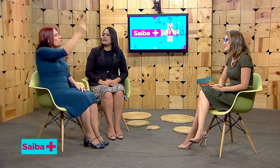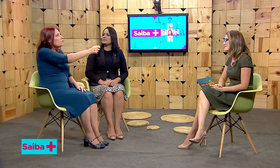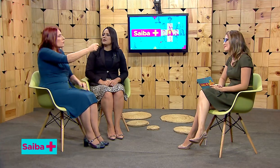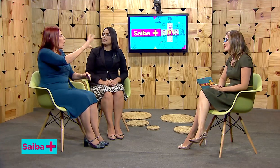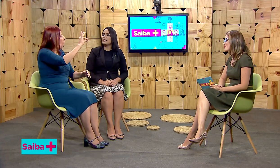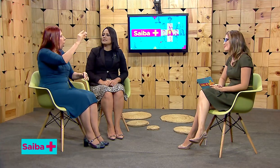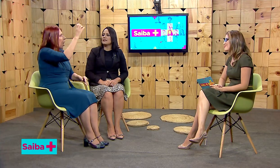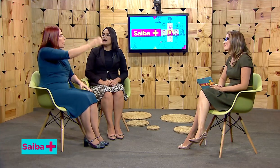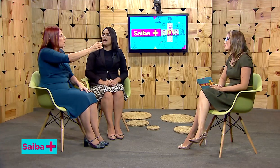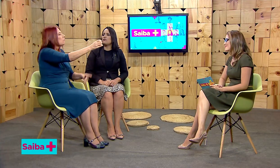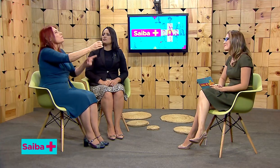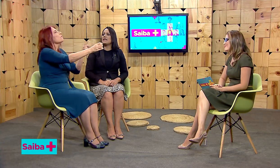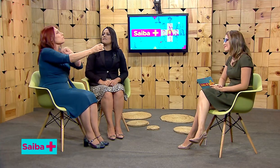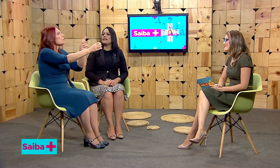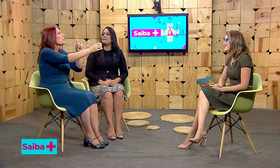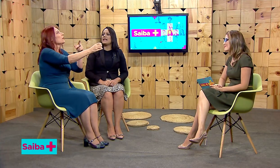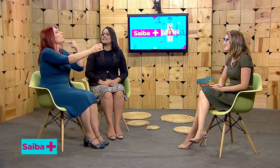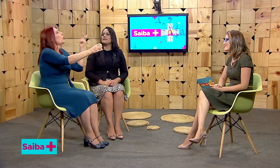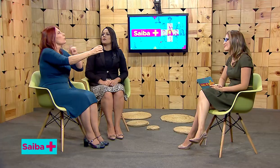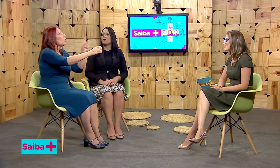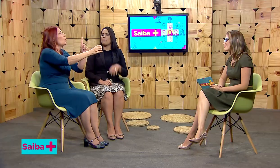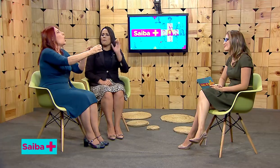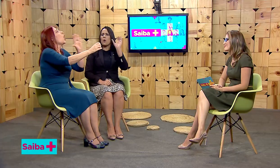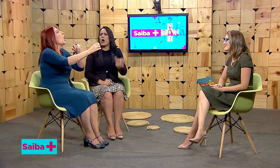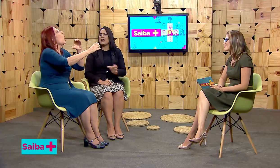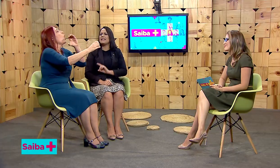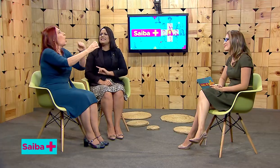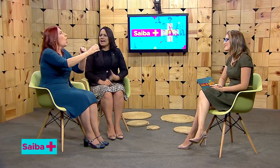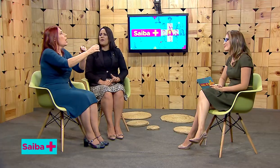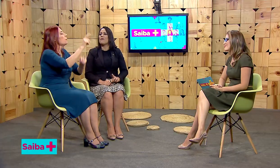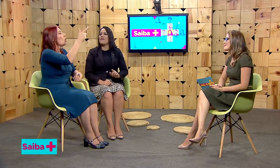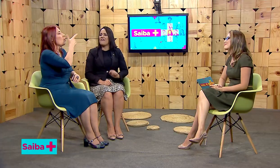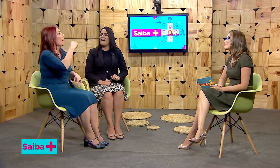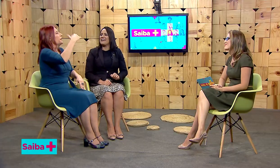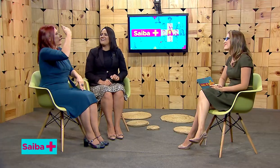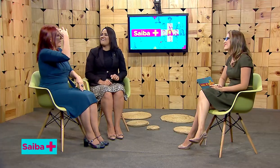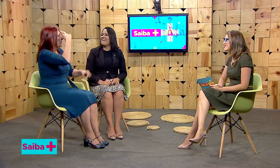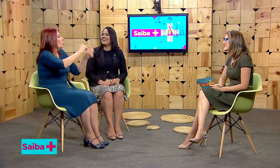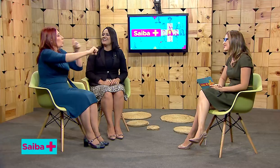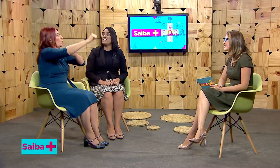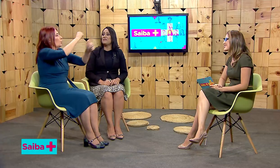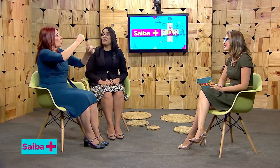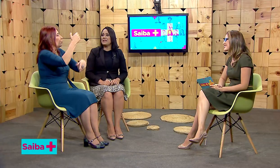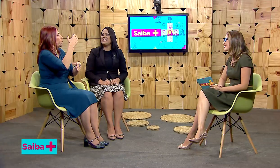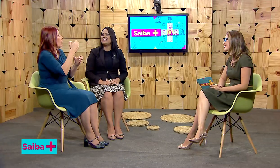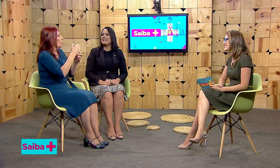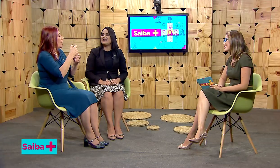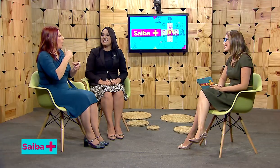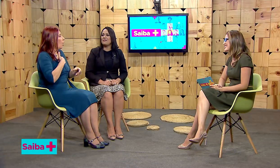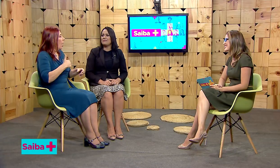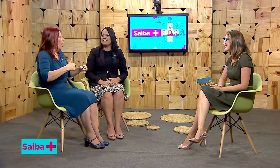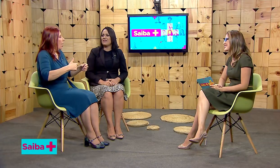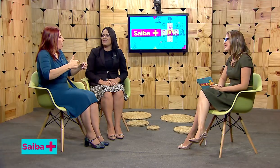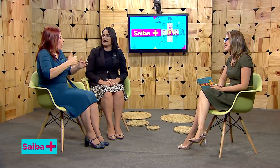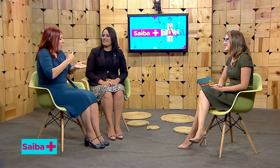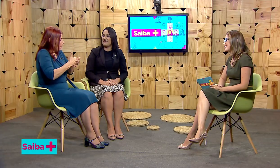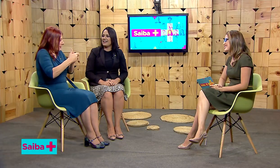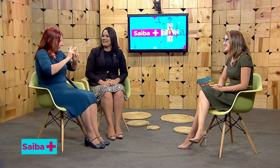deu segurança. Eu voltei e falei para ele assim, cola não, Coca-Cola. E o homem entendeu e me deu a Coca-Cola.